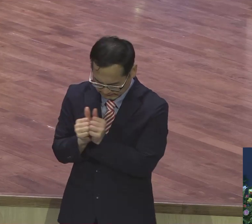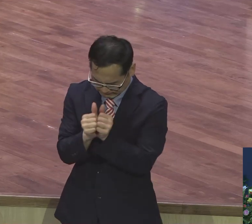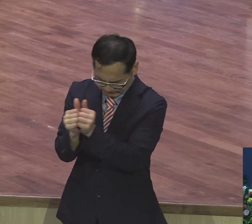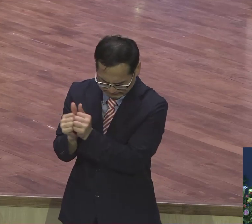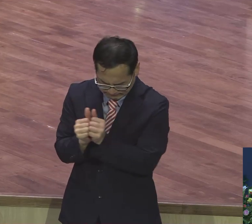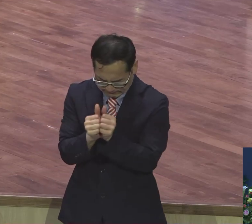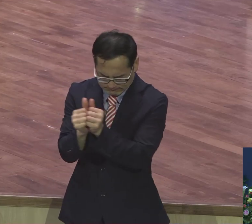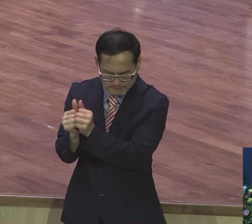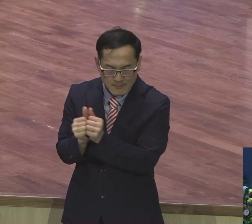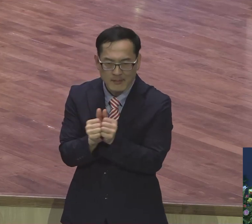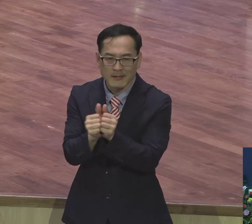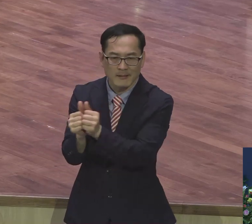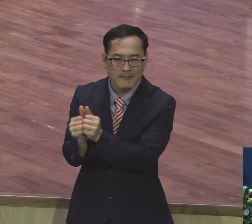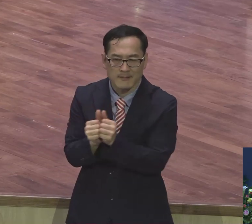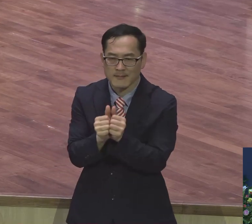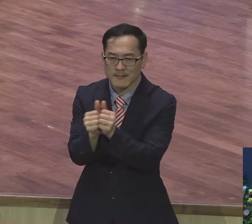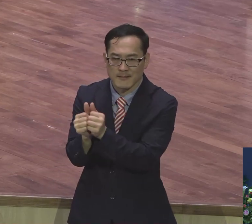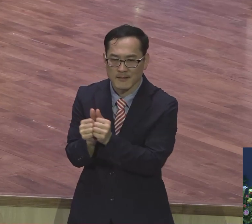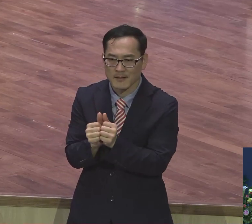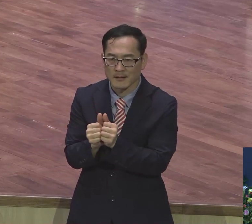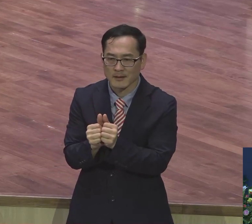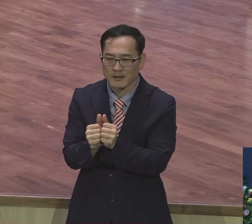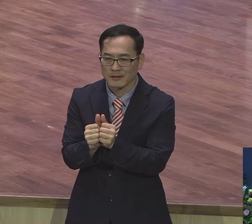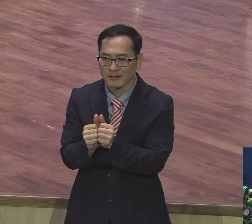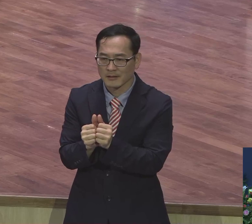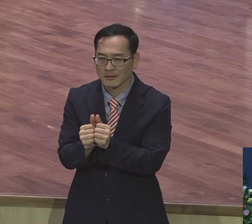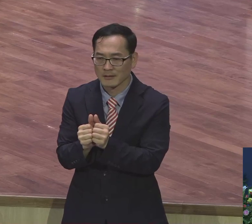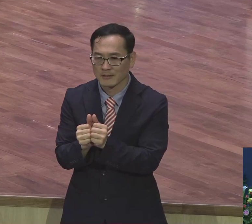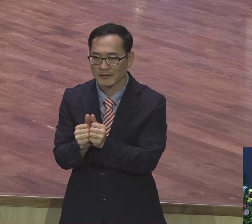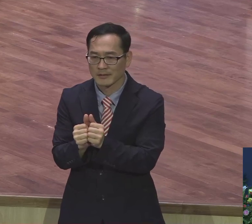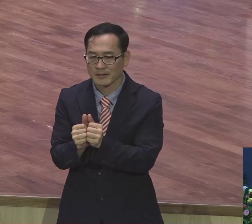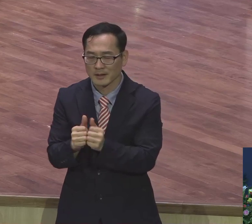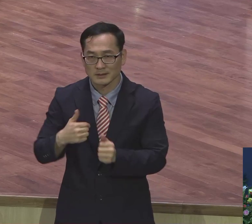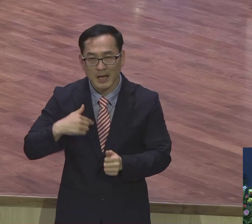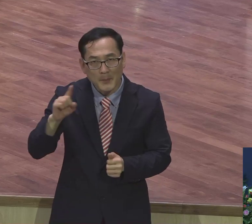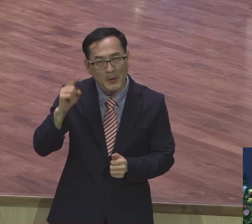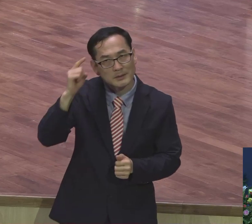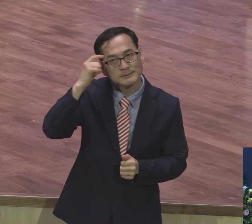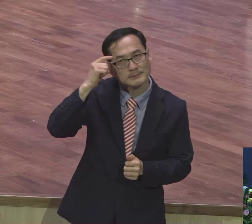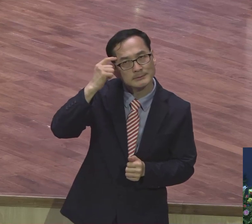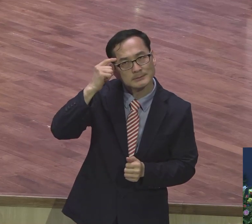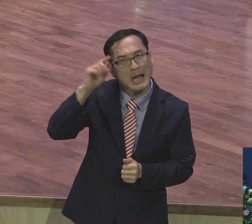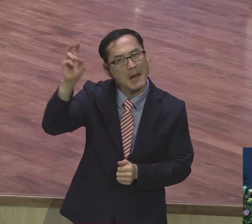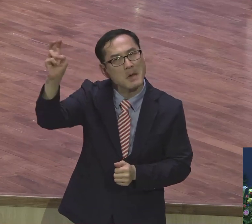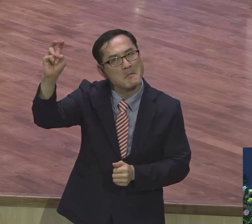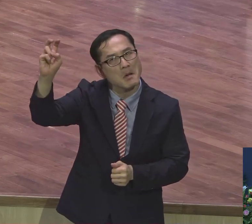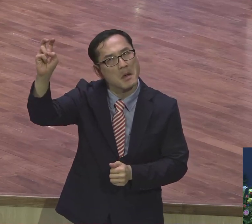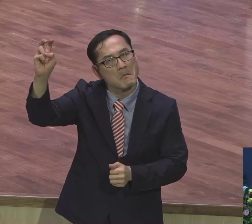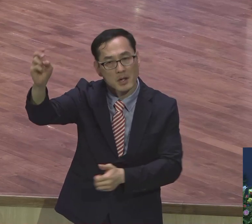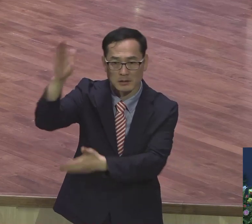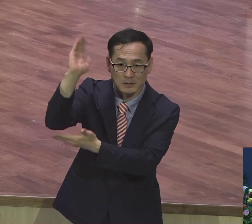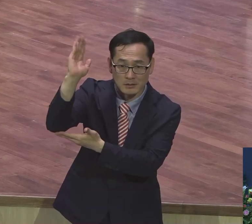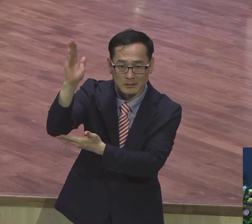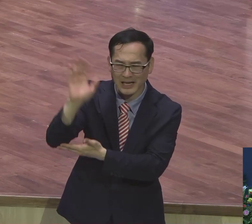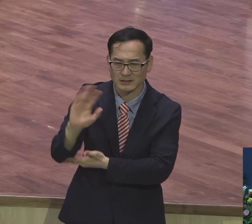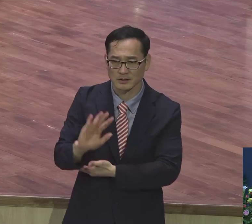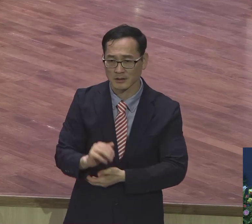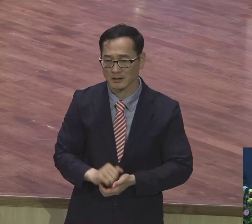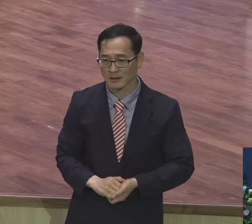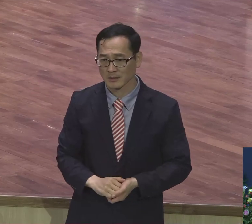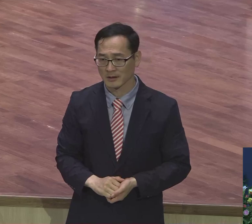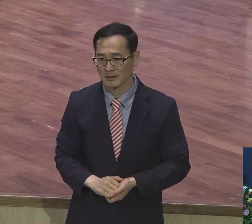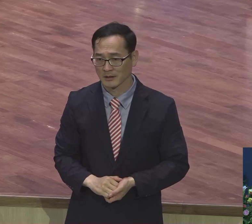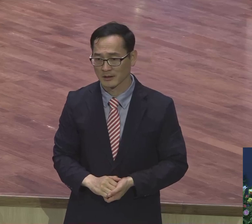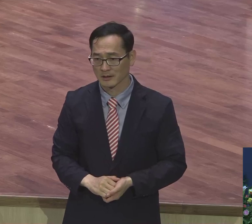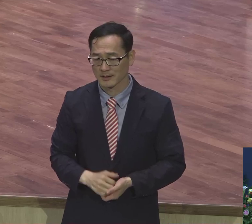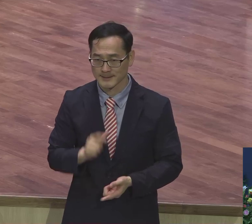내가 무엇을 상상을 해서 하는 게 아니에요 하나님 이런 내가 뭘 상상해서 내 머리로 하는